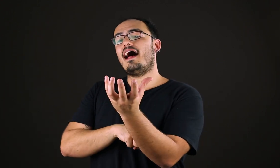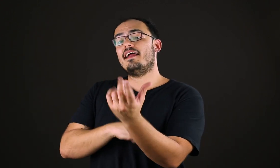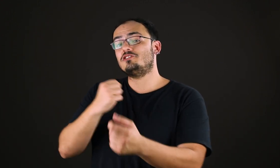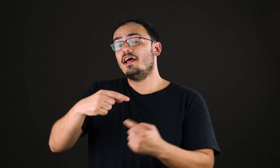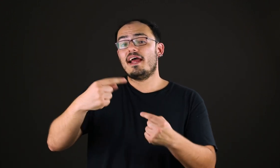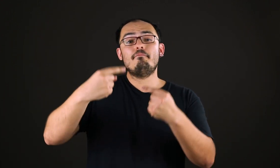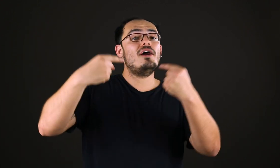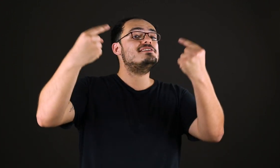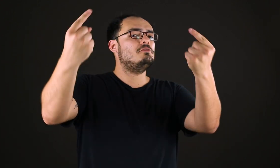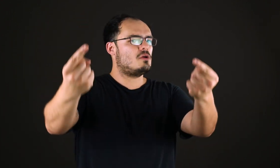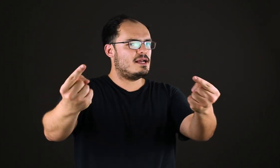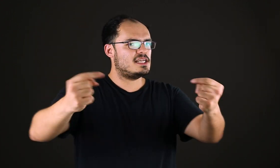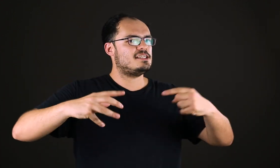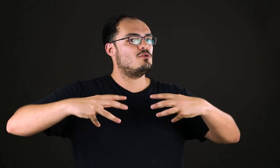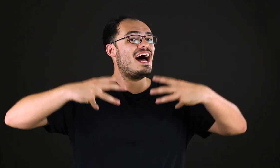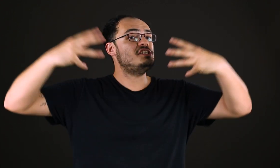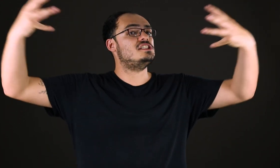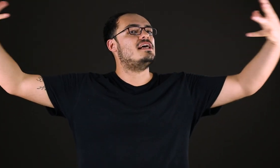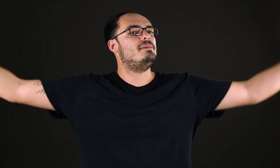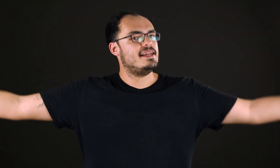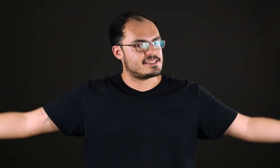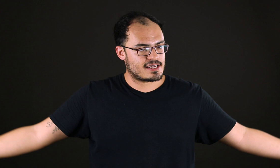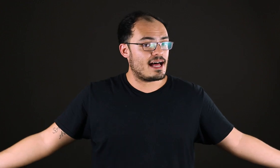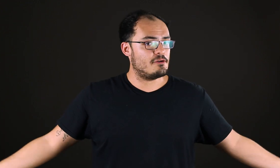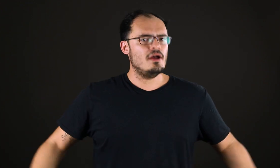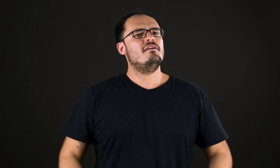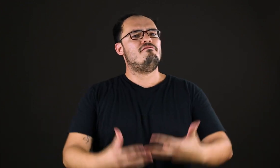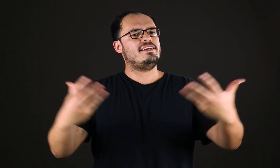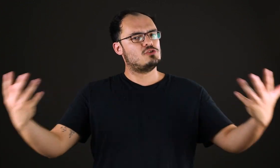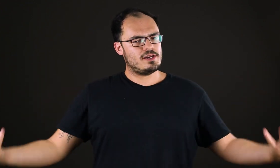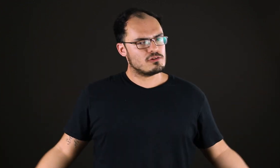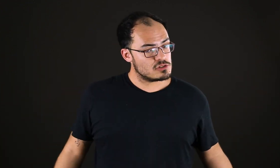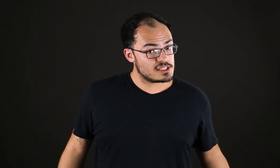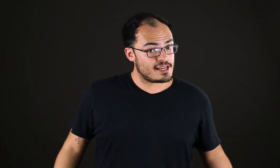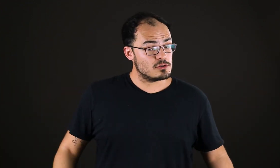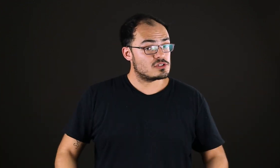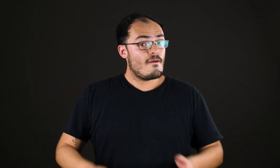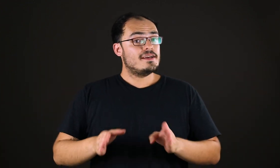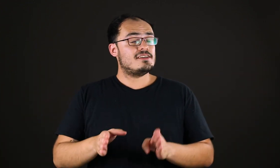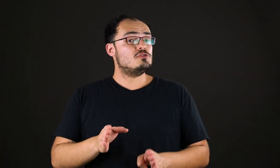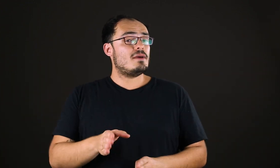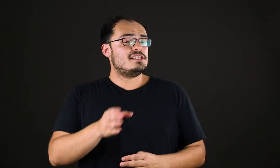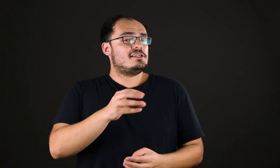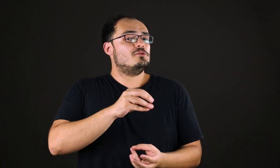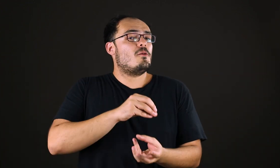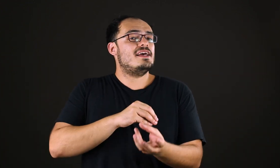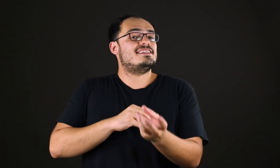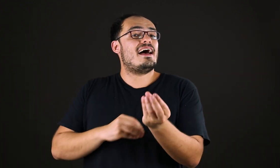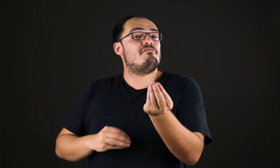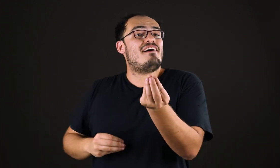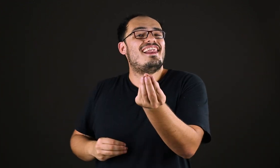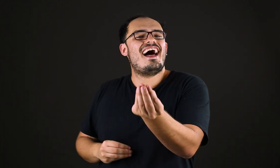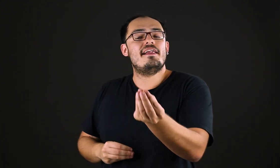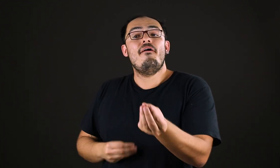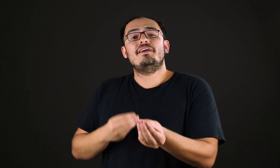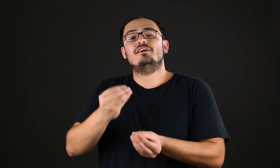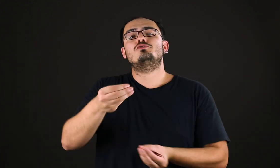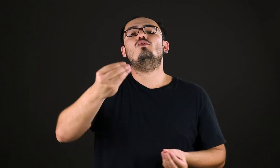da arte. Embora São Tomás de Aquino ache que a beleza, claro, vem sobretudo de Deus, São Tomás de Aquino começa a falar que as